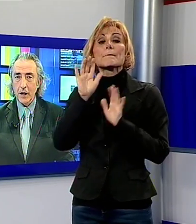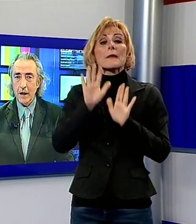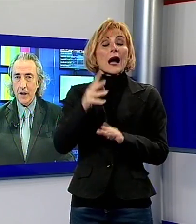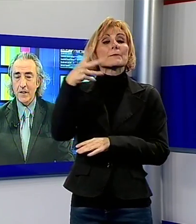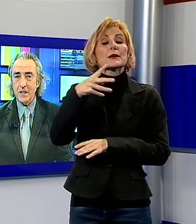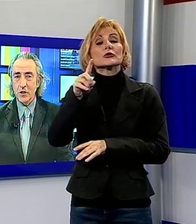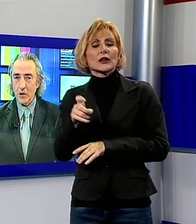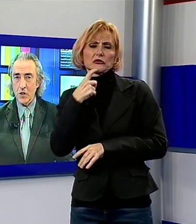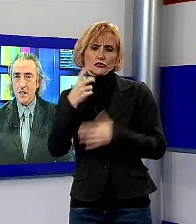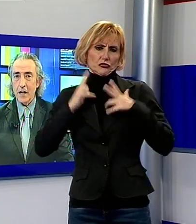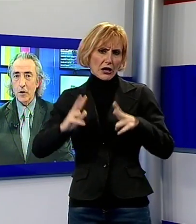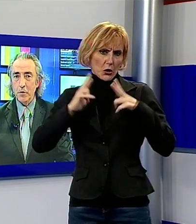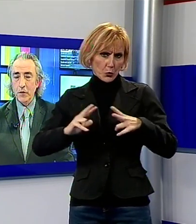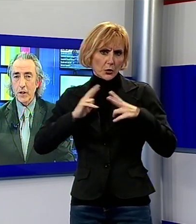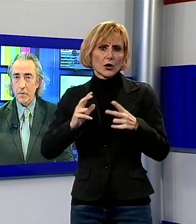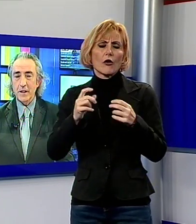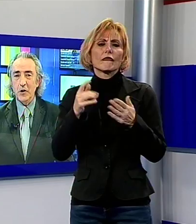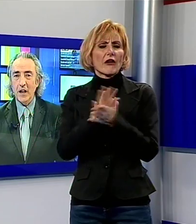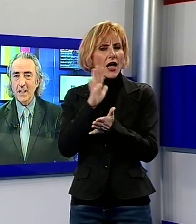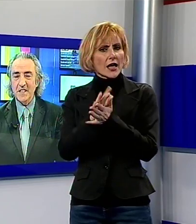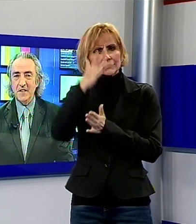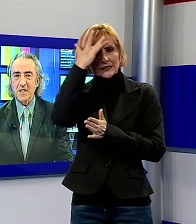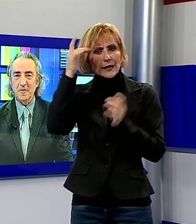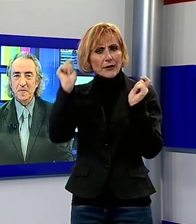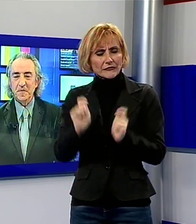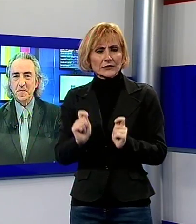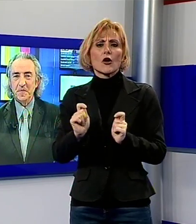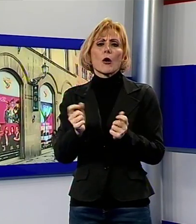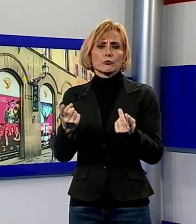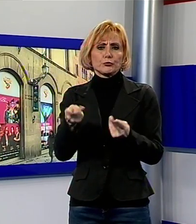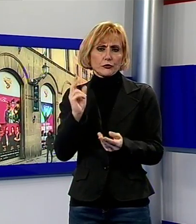rassicura che la manifestazione così sarà ancora più forte e particolare nei servizi.